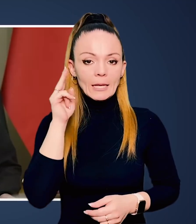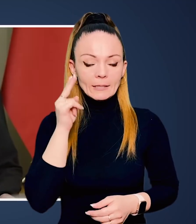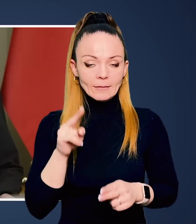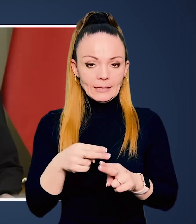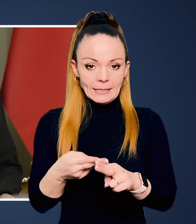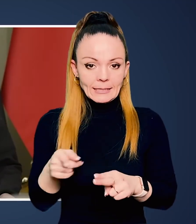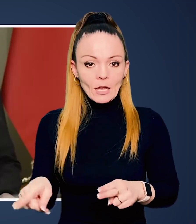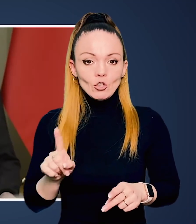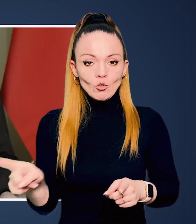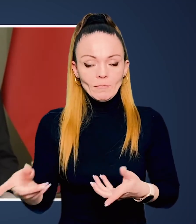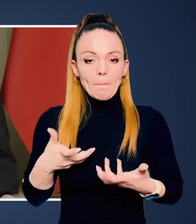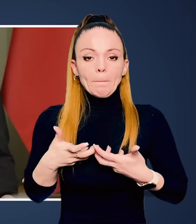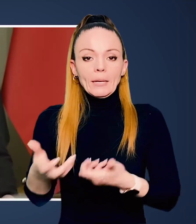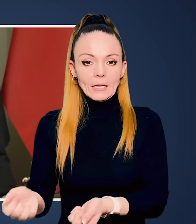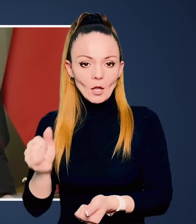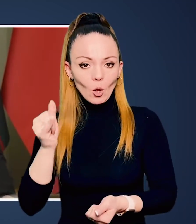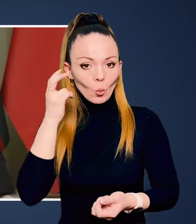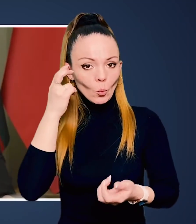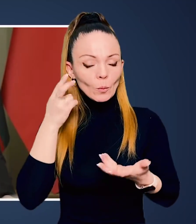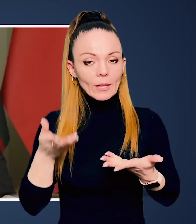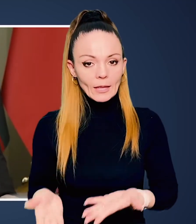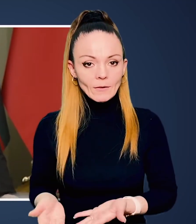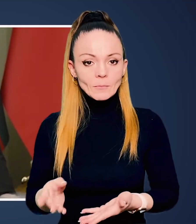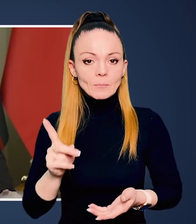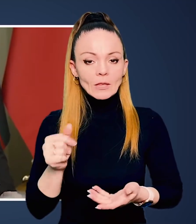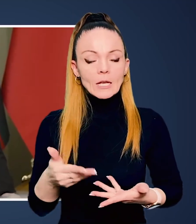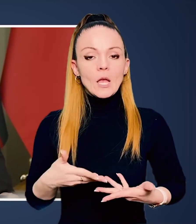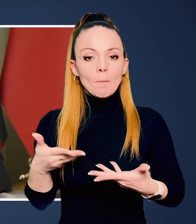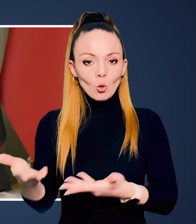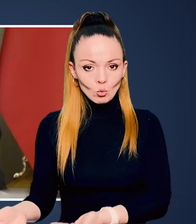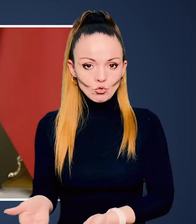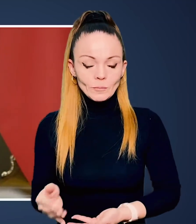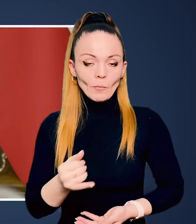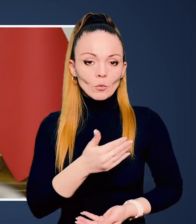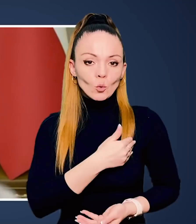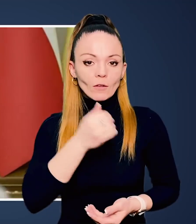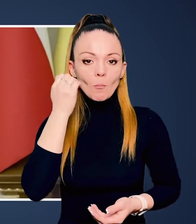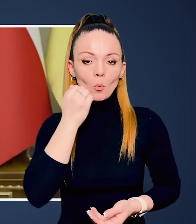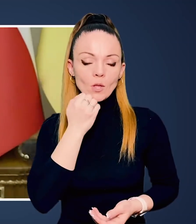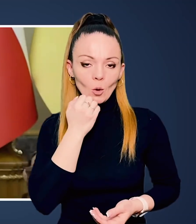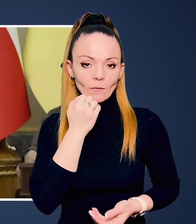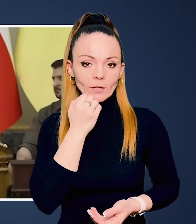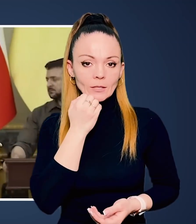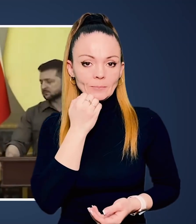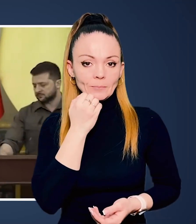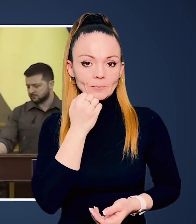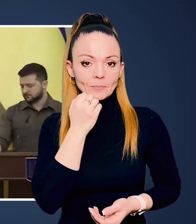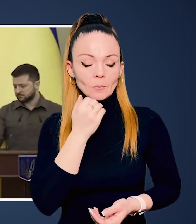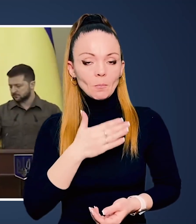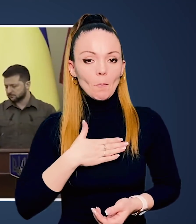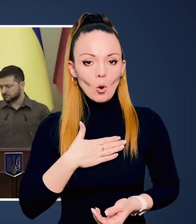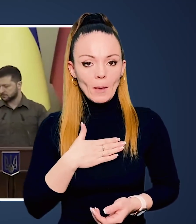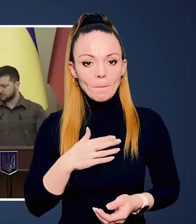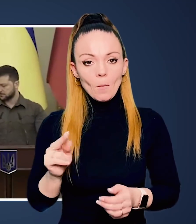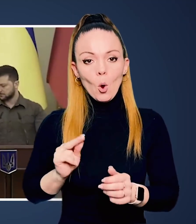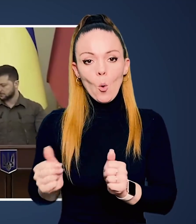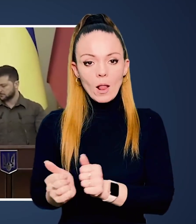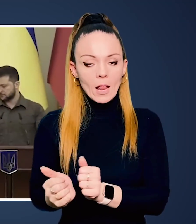Володимирові Зеленському і за це, що він нас тут прийняв у Києві, за запрошення. Я хотів подякувати